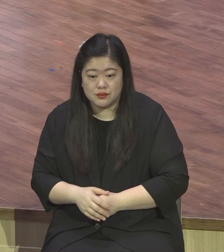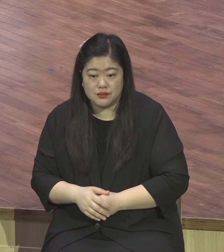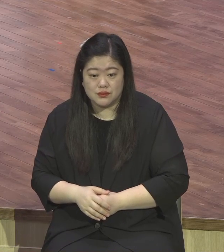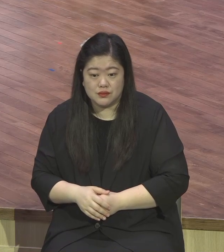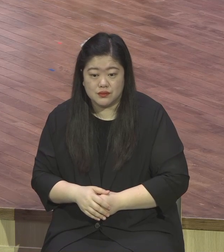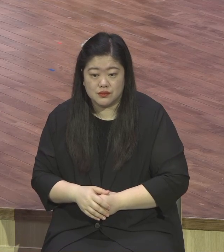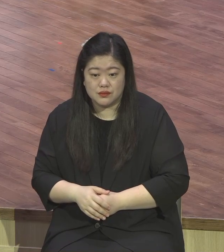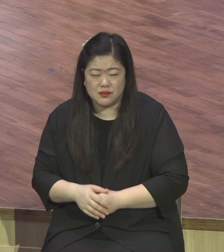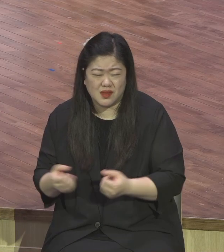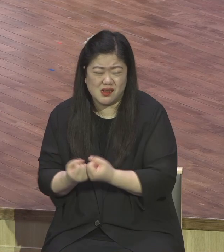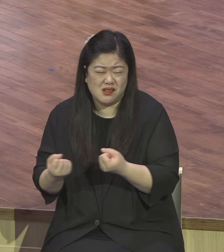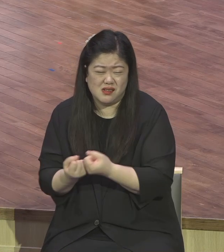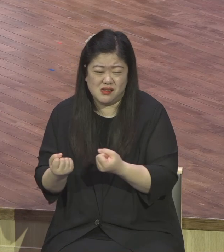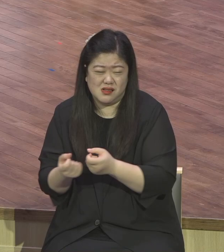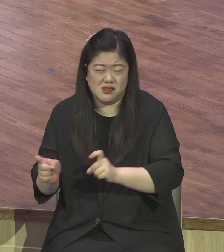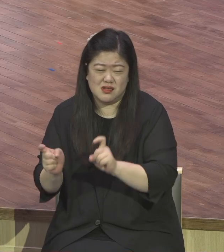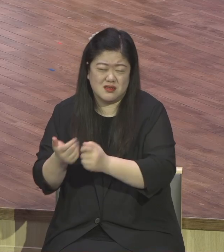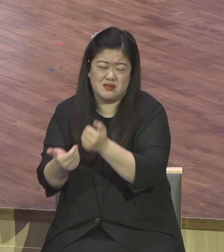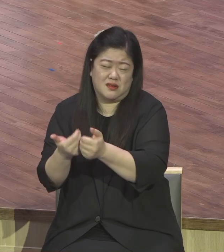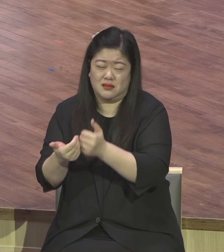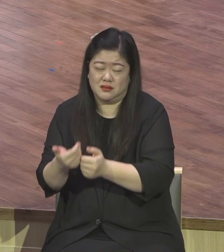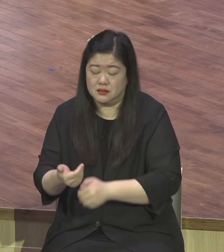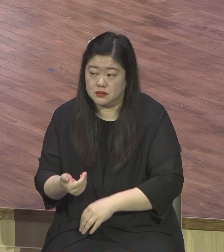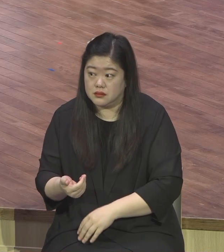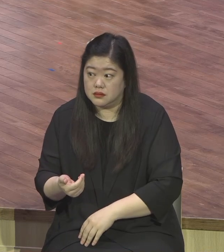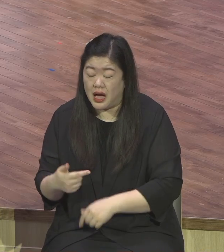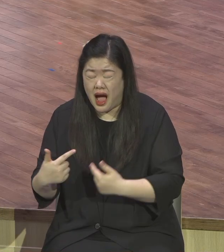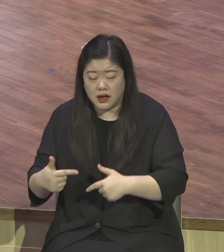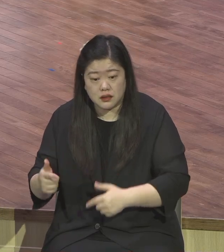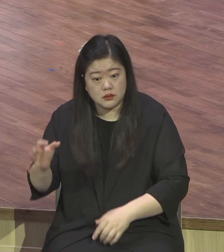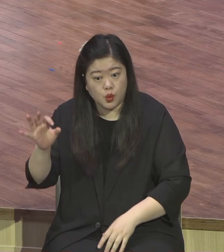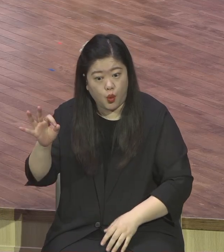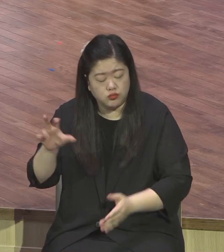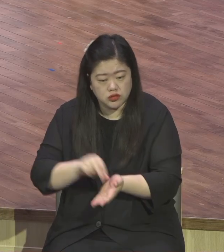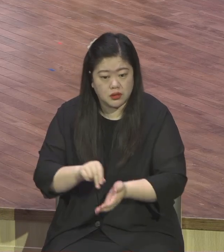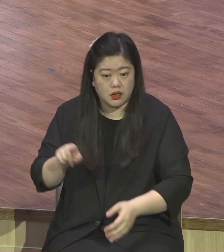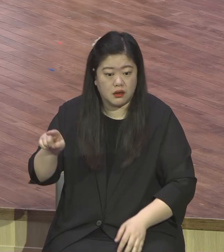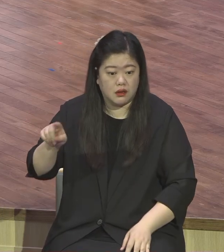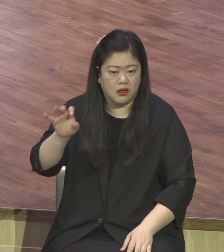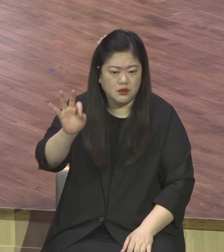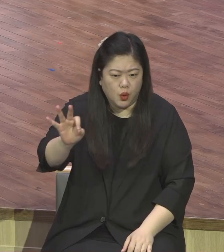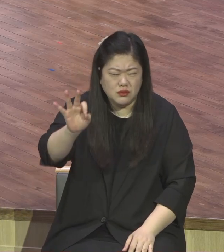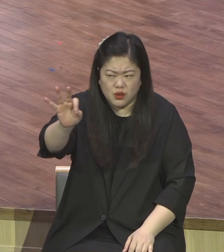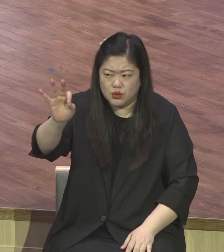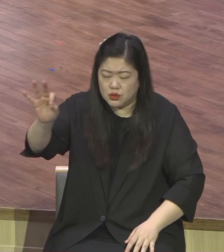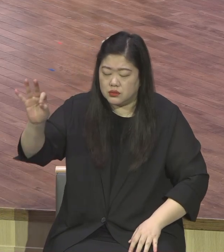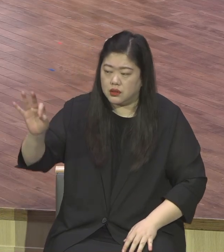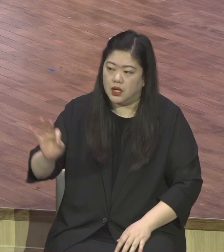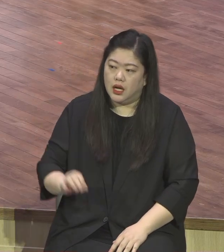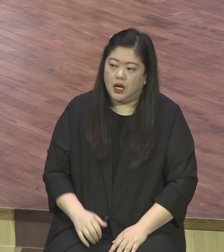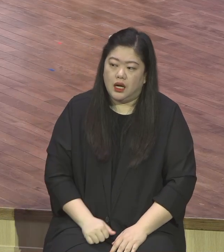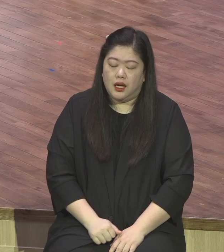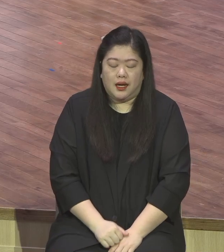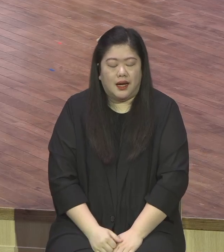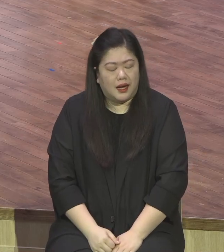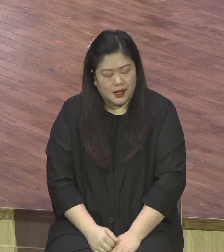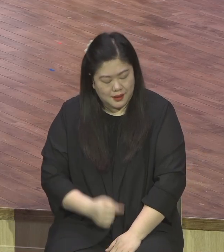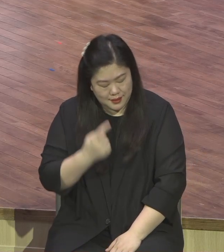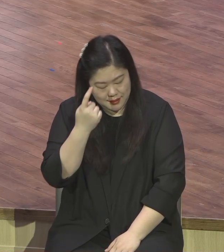안타까운 얘기예요. 그때나 지금 어쩌면 똑같은지 예수님께서는 무화과나무 사건을 통해서 이런 형식적인 신앙